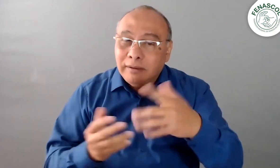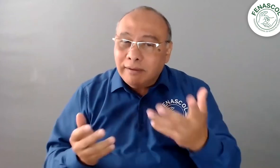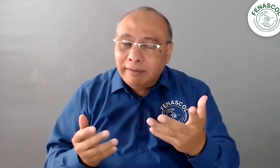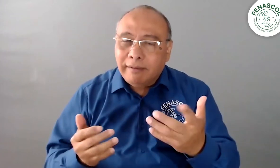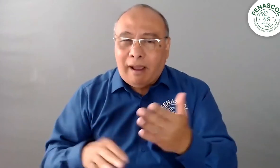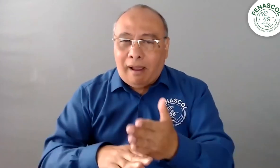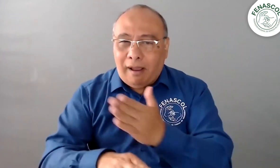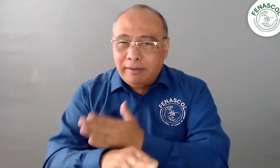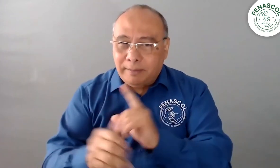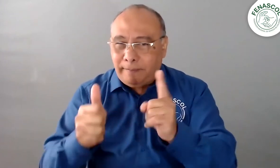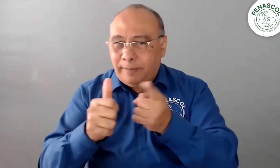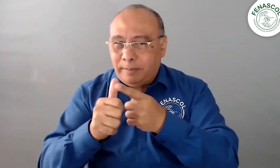el Ministerio de Transporte.